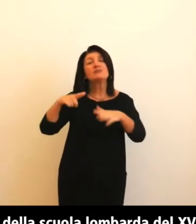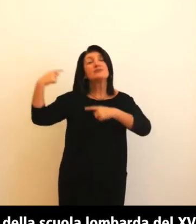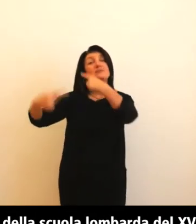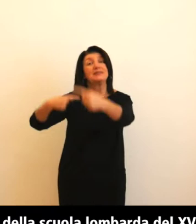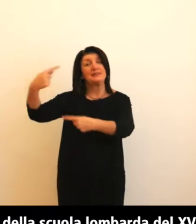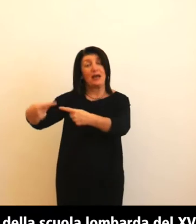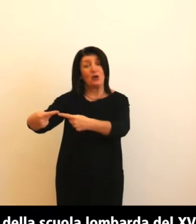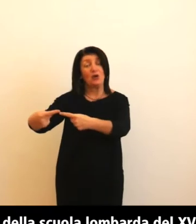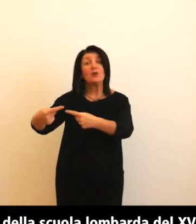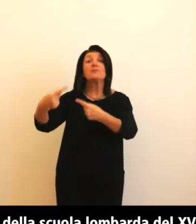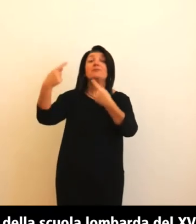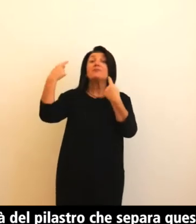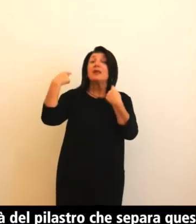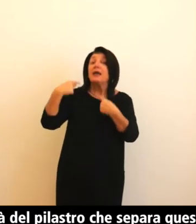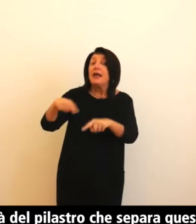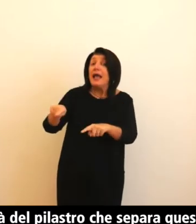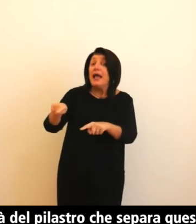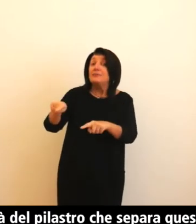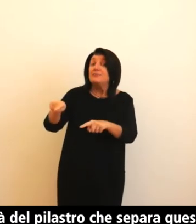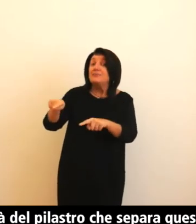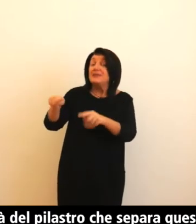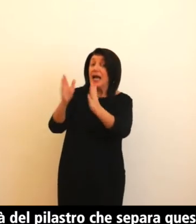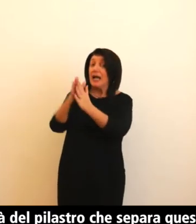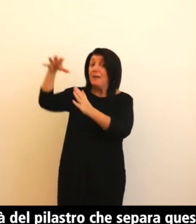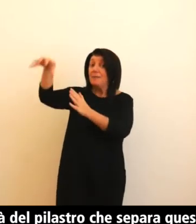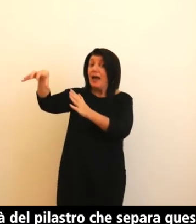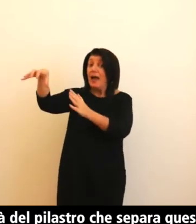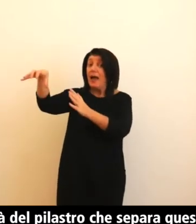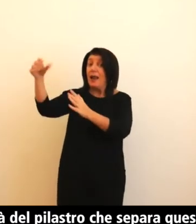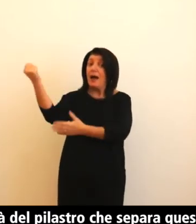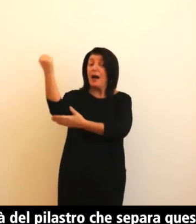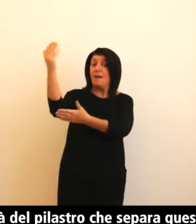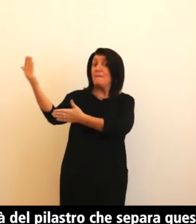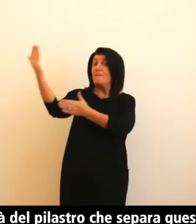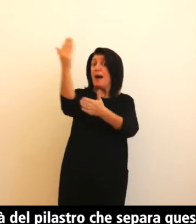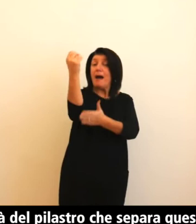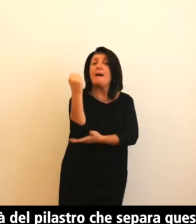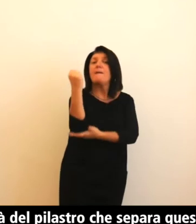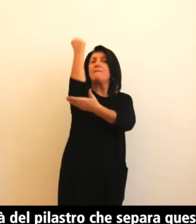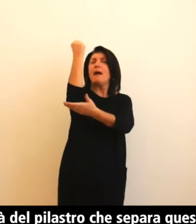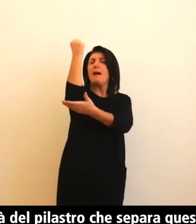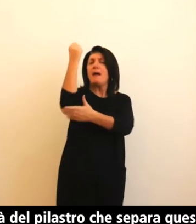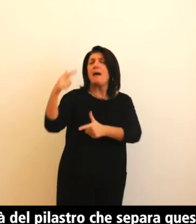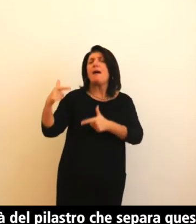In prossimità del pilastro che separa questa cappella dalla successiva vi è in navata